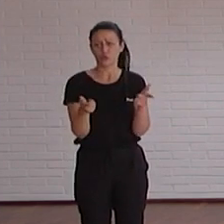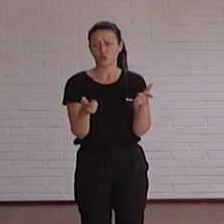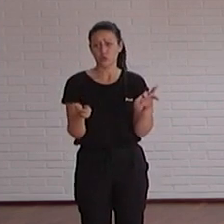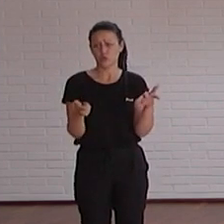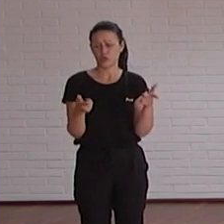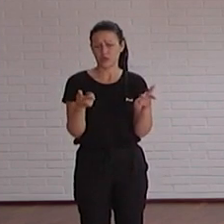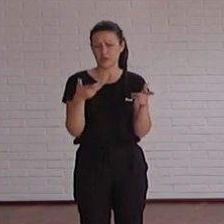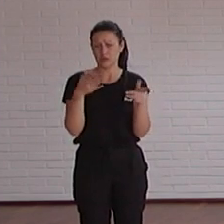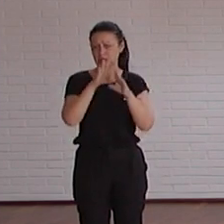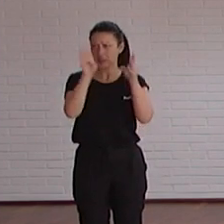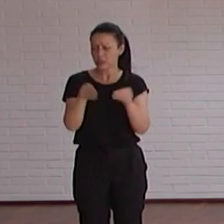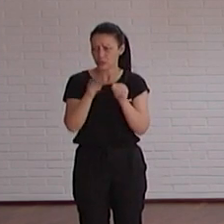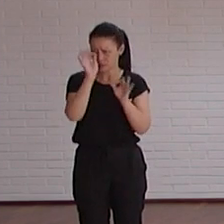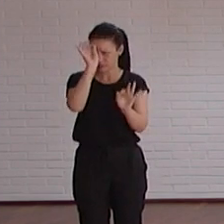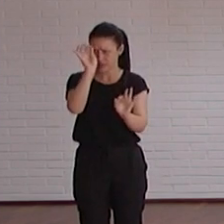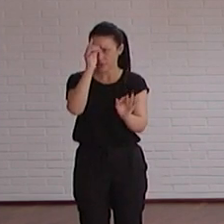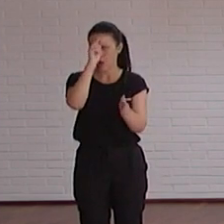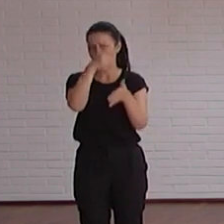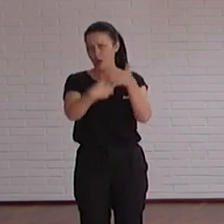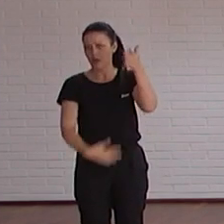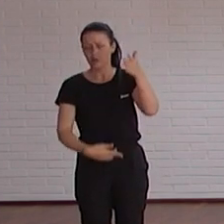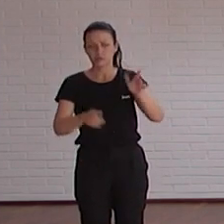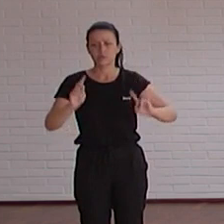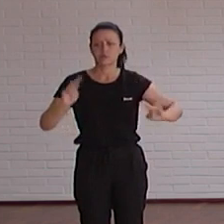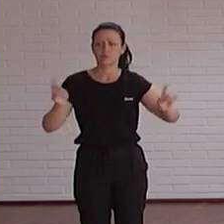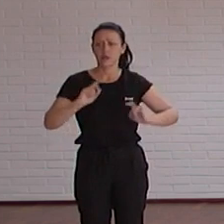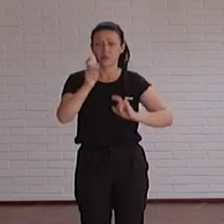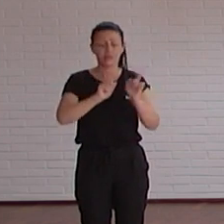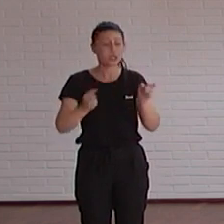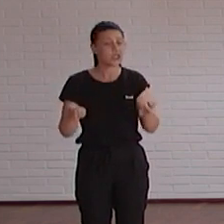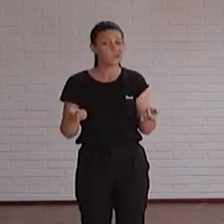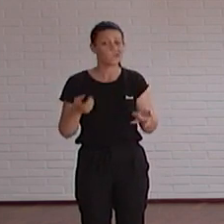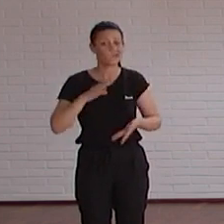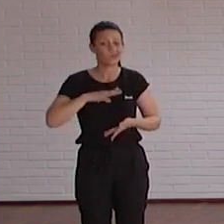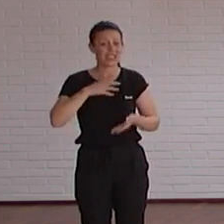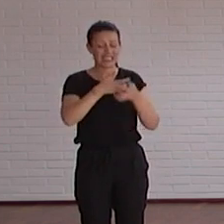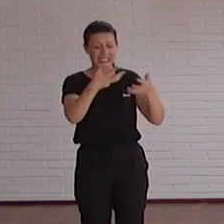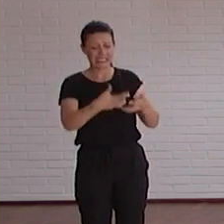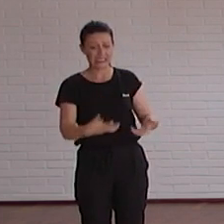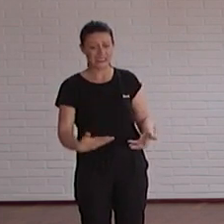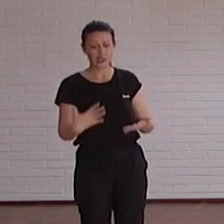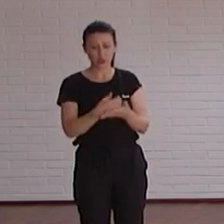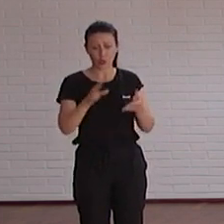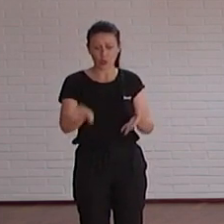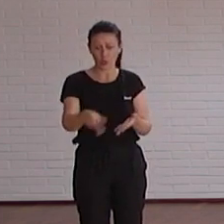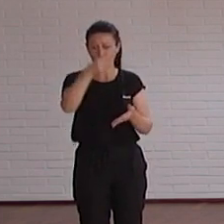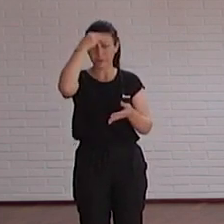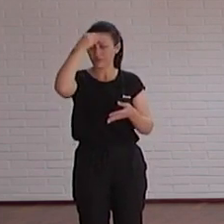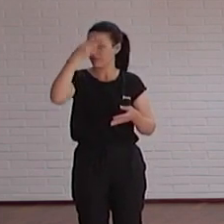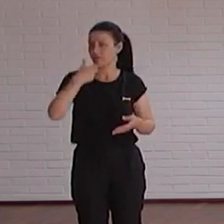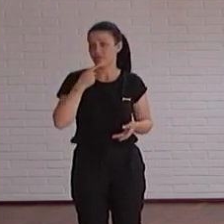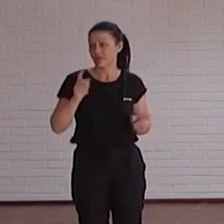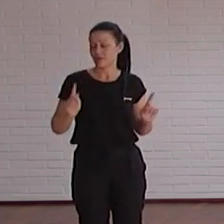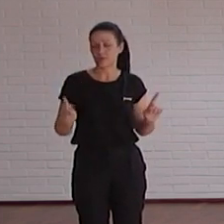ir al grano no escribir y si la gente mayor lo mismo no es capaz de leerse tanto y acordarse de todo el contenido que había en ese